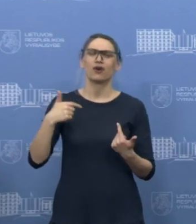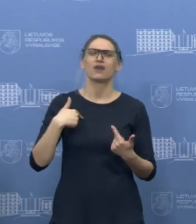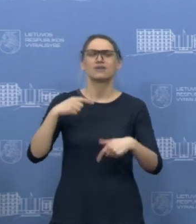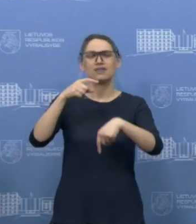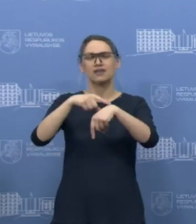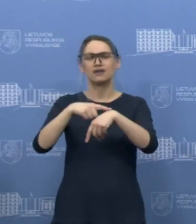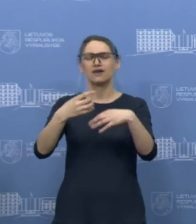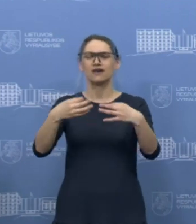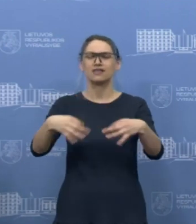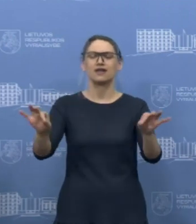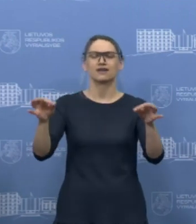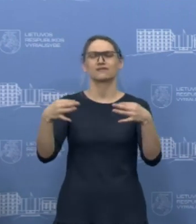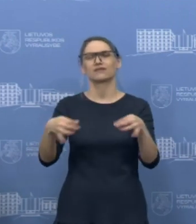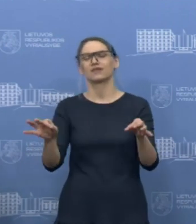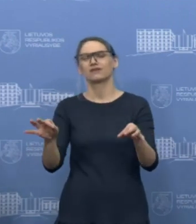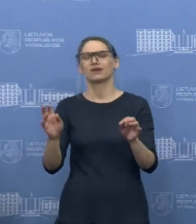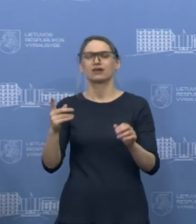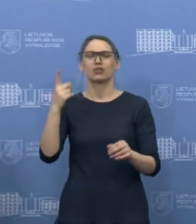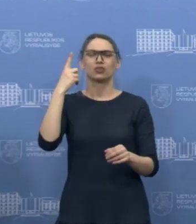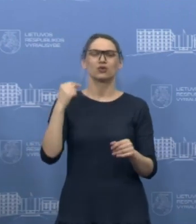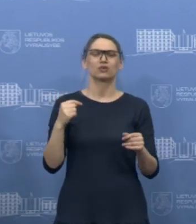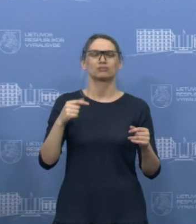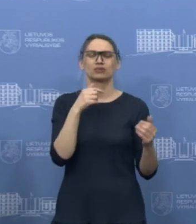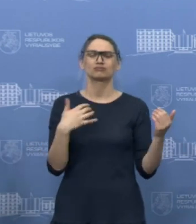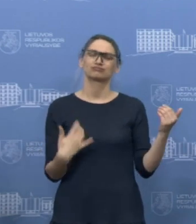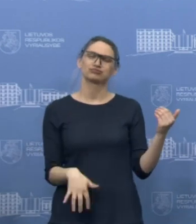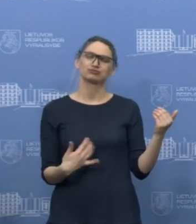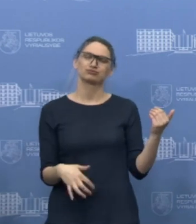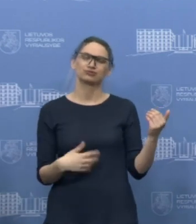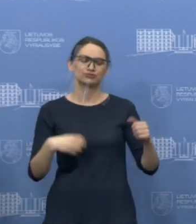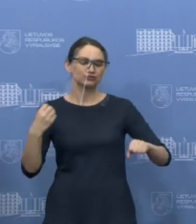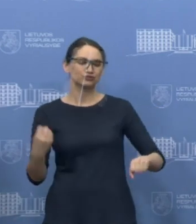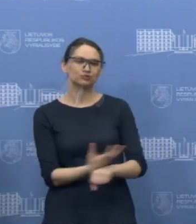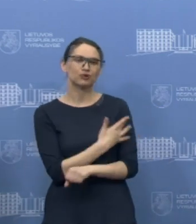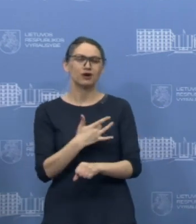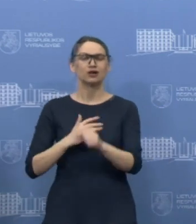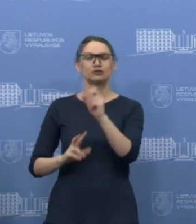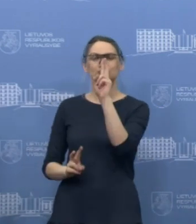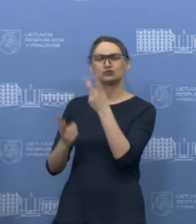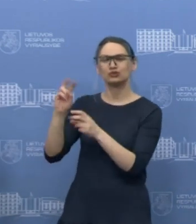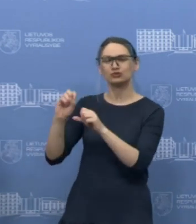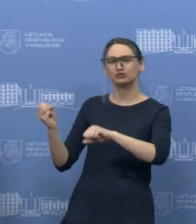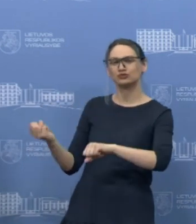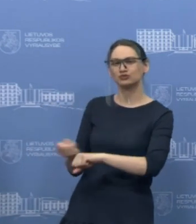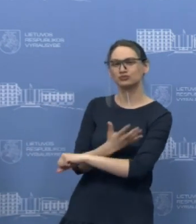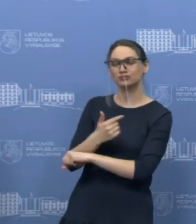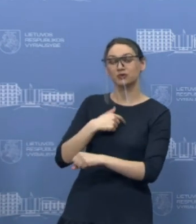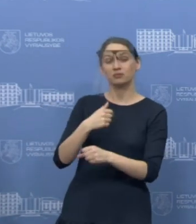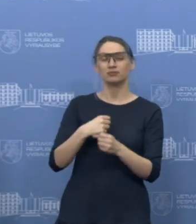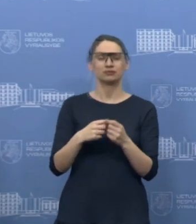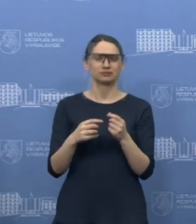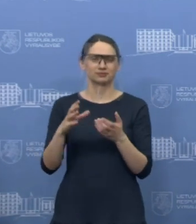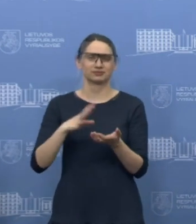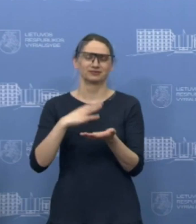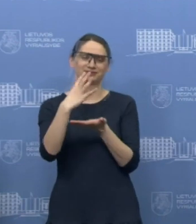turėčiau daugiau laiko, galbūt norėčiau išmokti grotgitarą, galbūt išmokti šokti, nors yra on fire mūsų šokį,